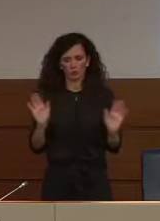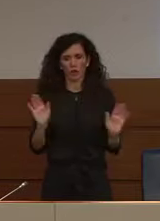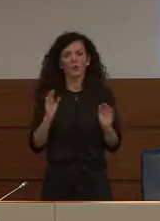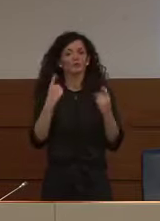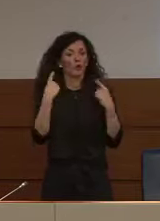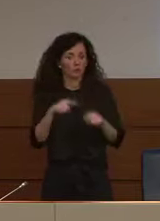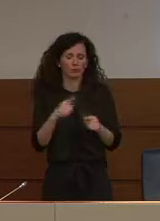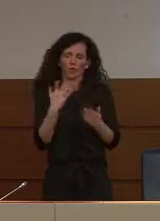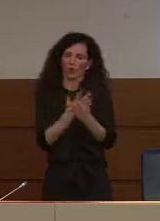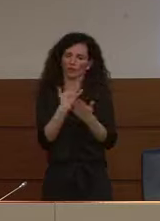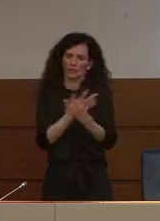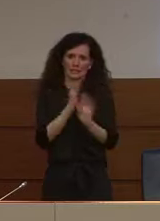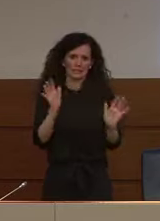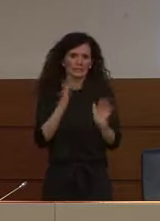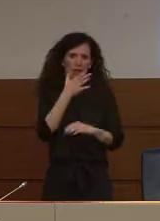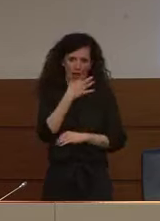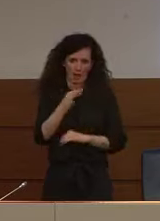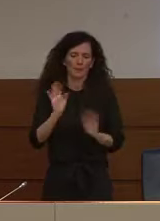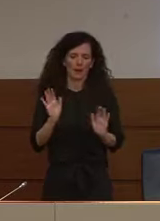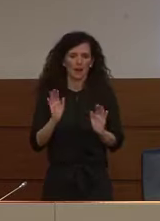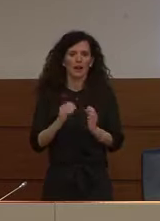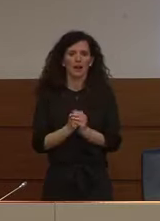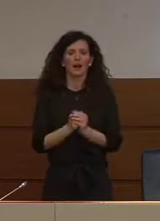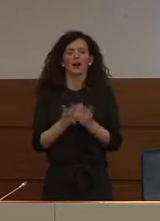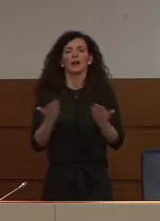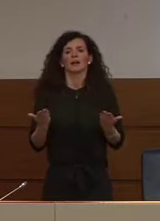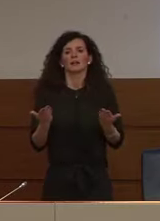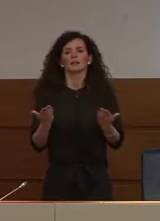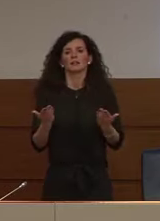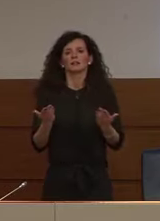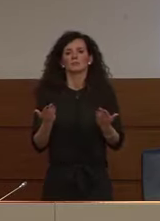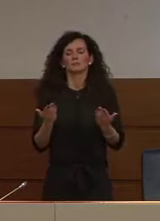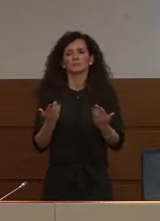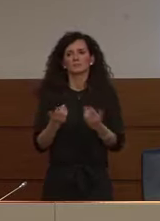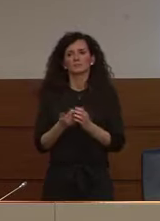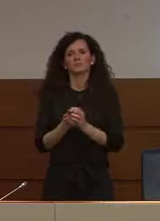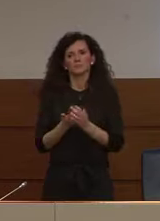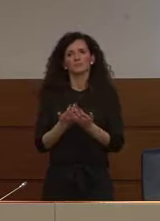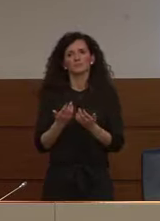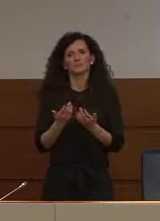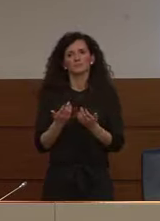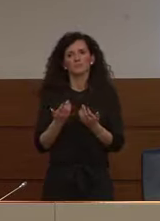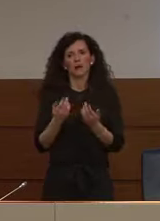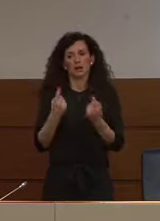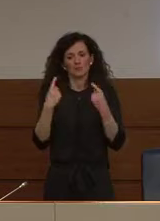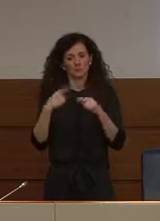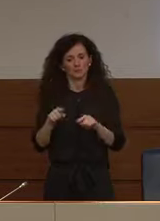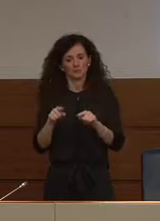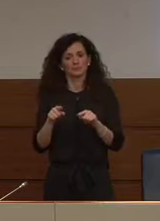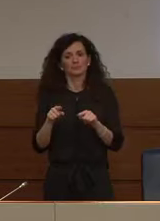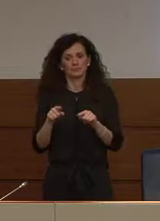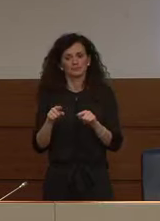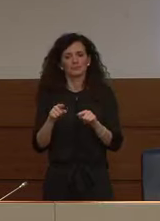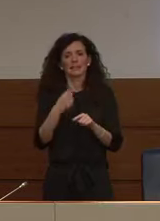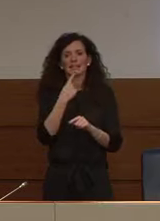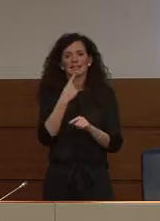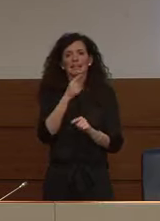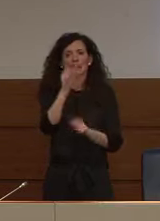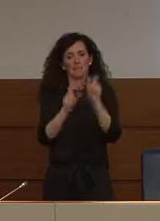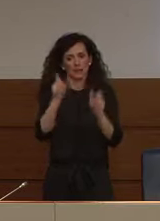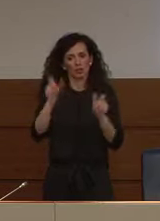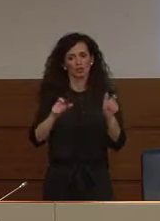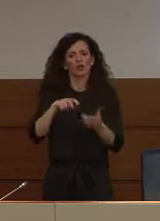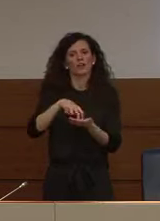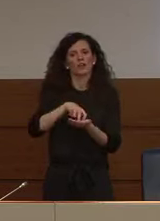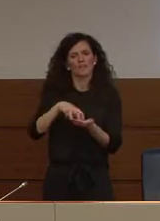notizia che però purtroppo sottolinea ancora di più come i soggetti fragili i